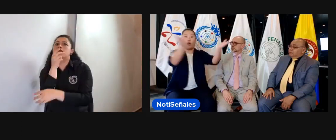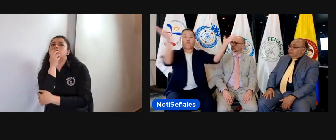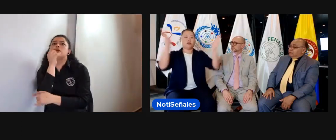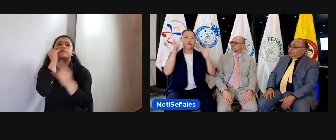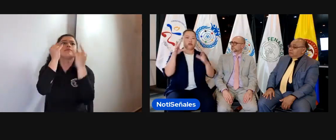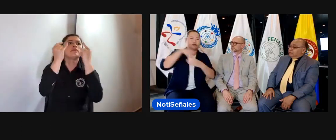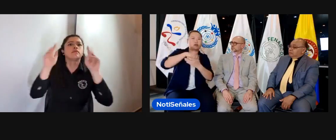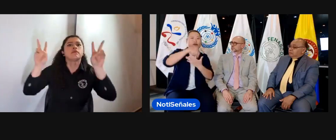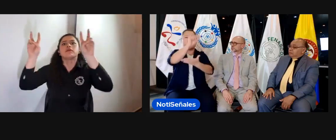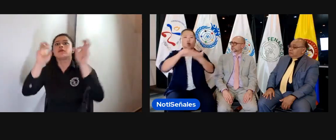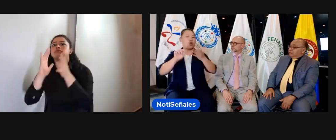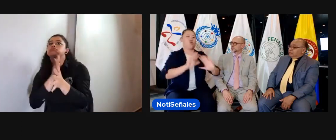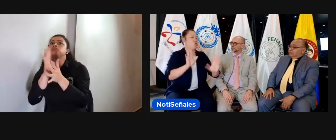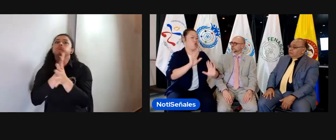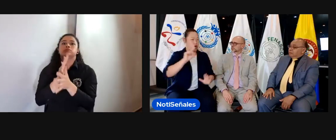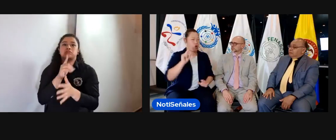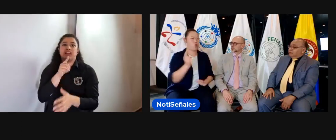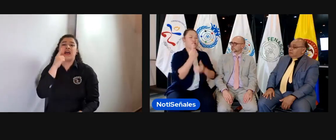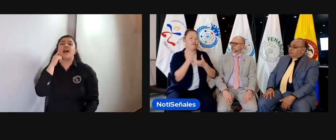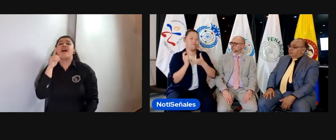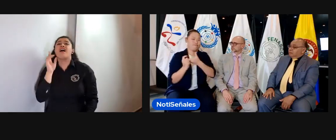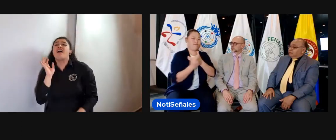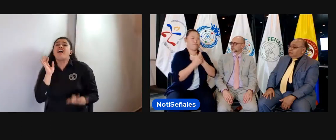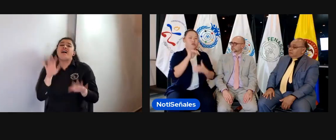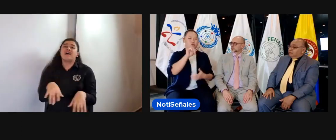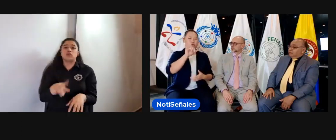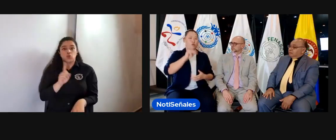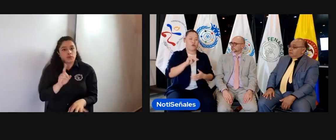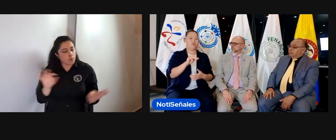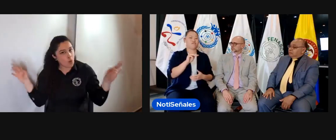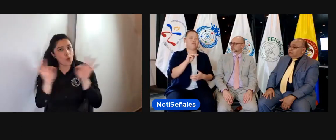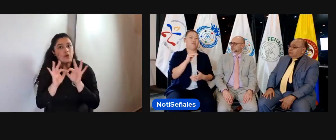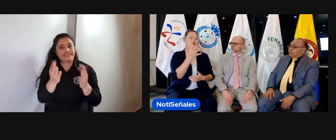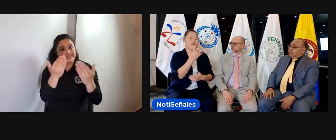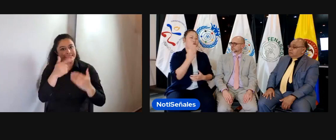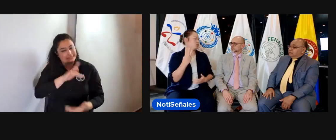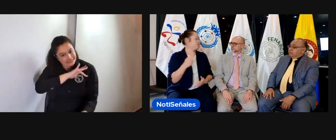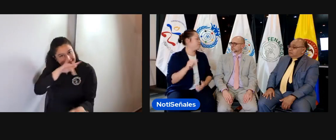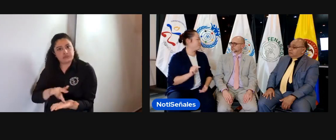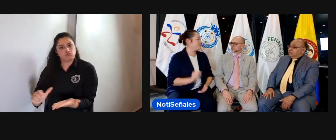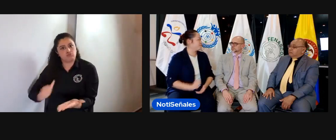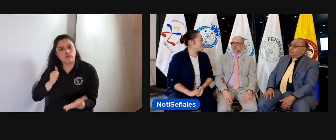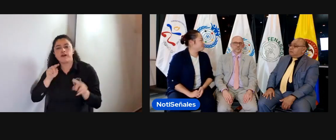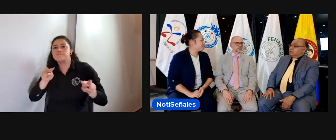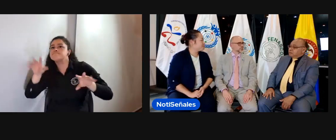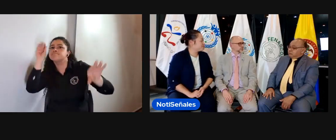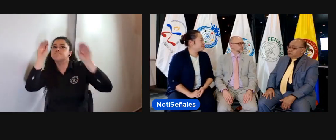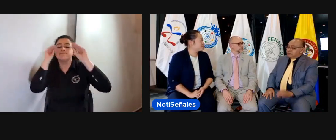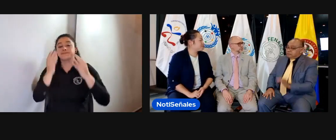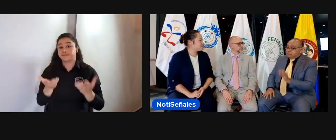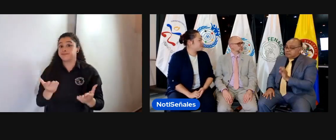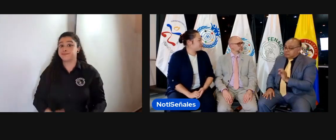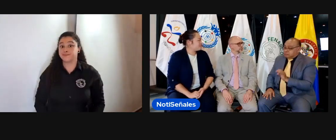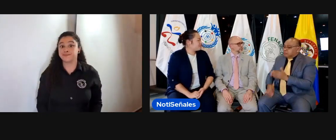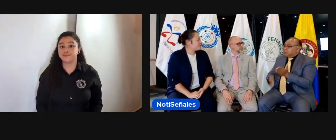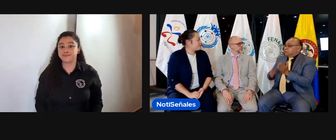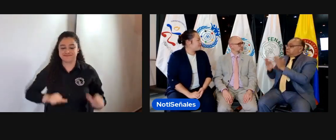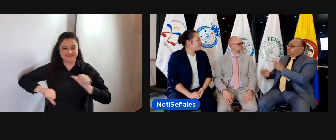experiencia de poder aprender. Obviamente no van a tener ese voto, pero sí van a poder